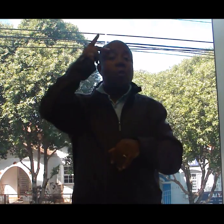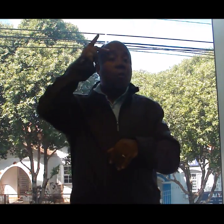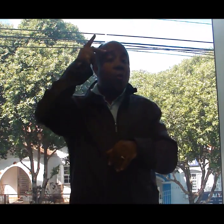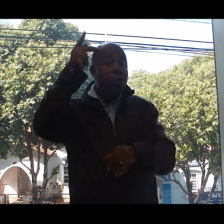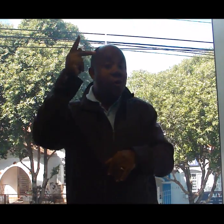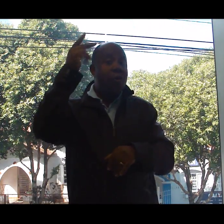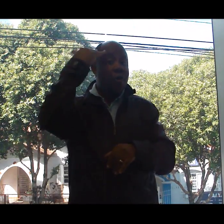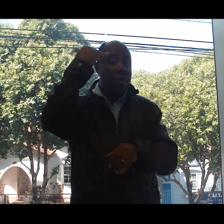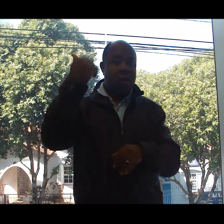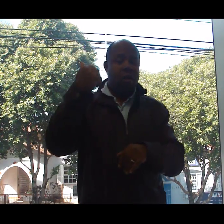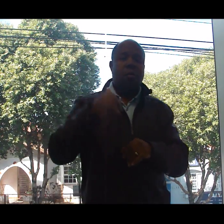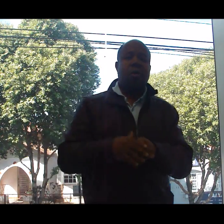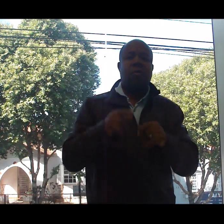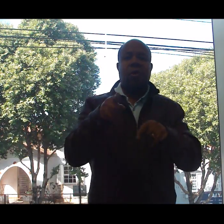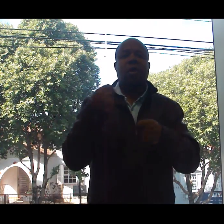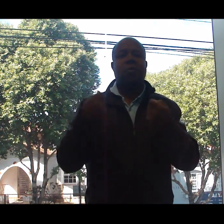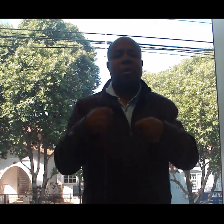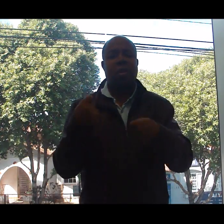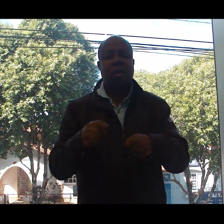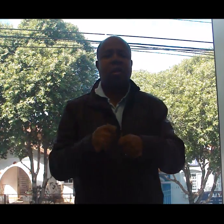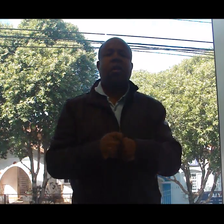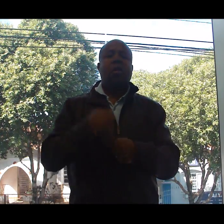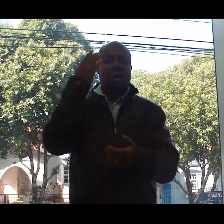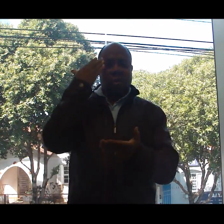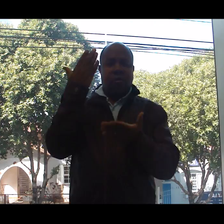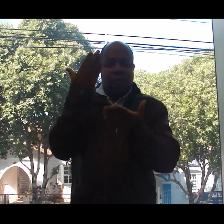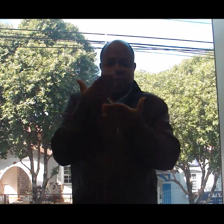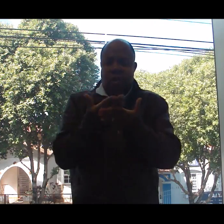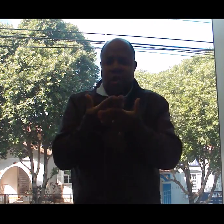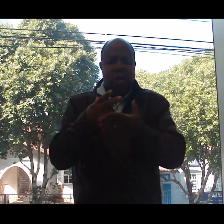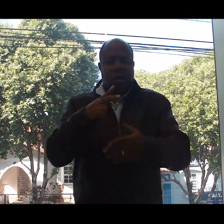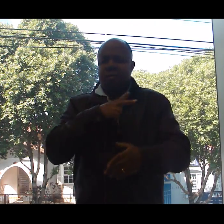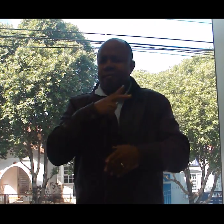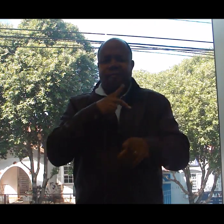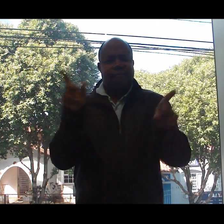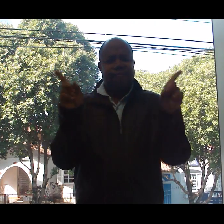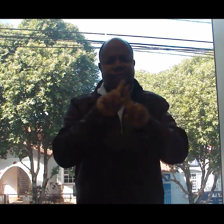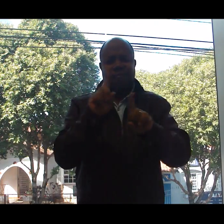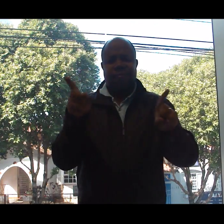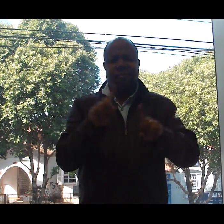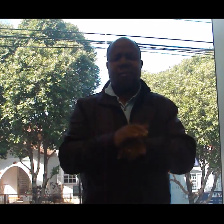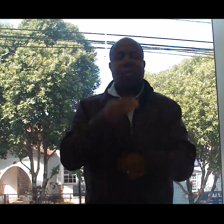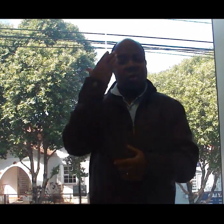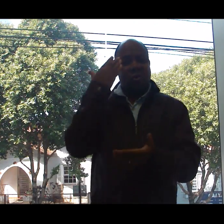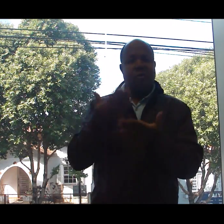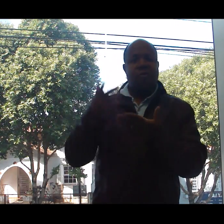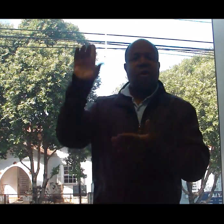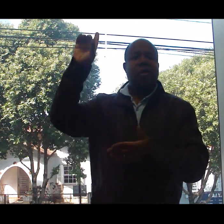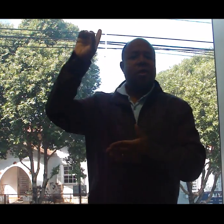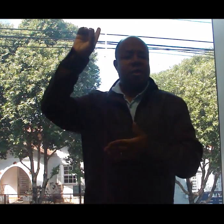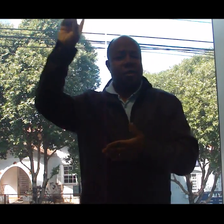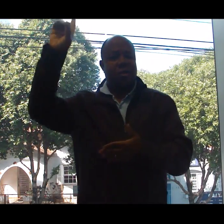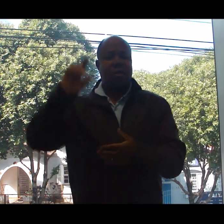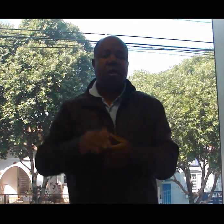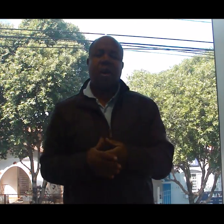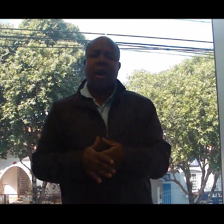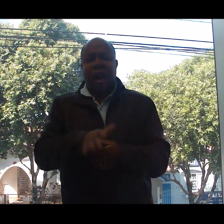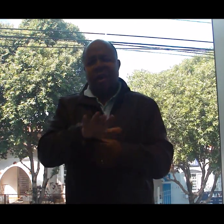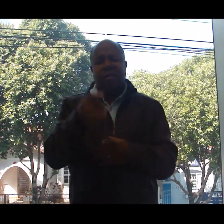existe nenhuma solução lógica Mas você deve continuar enxergando com os seus olhos da fé Pois se você tentar descobrir de onde